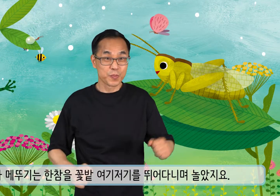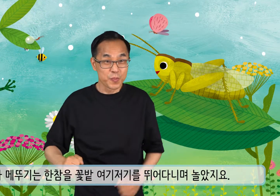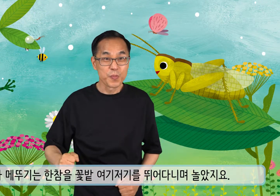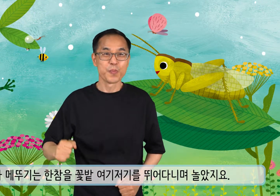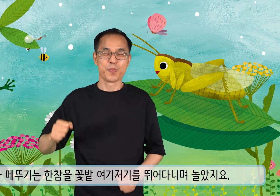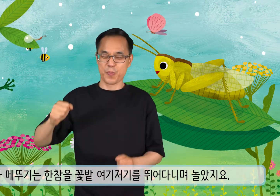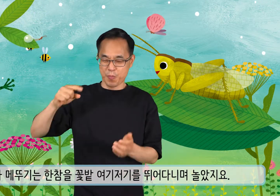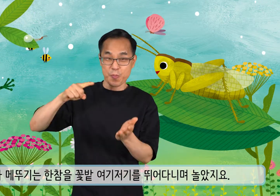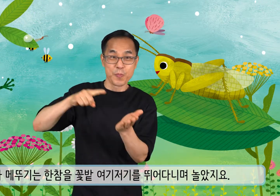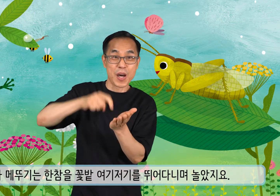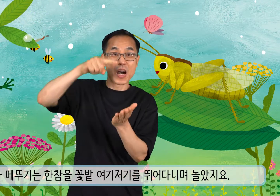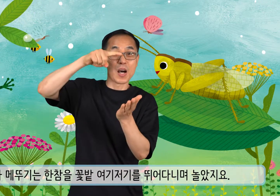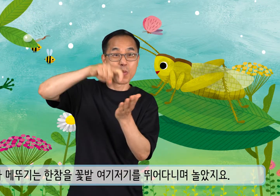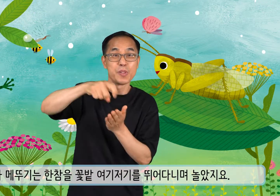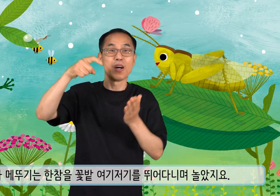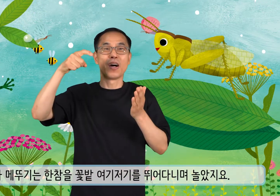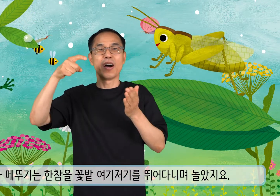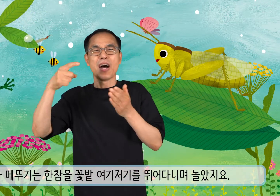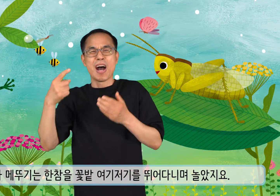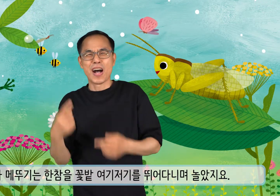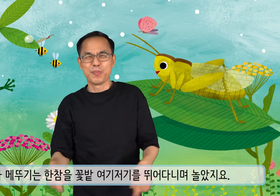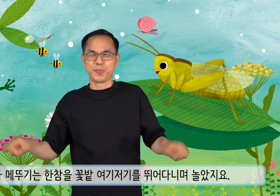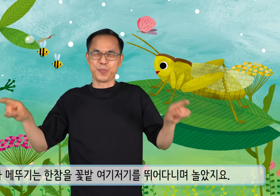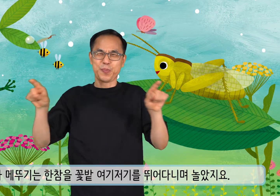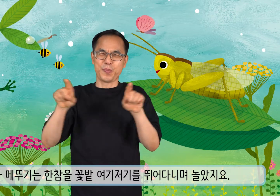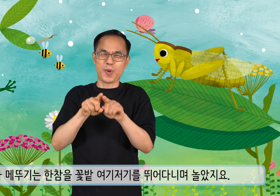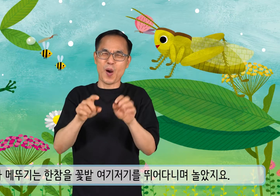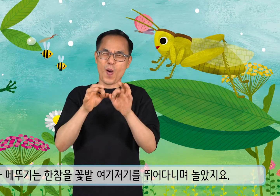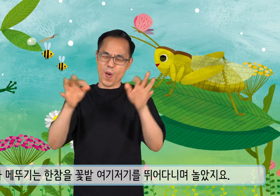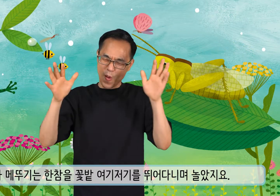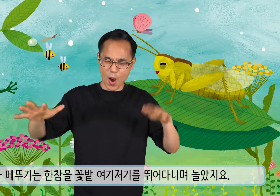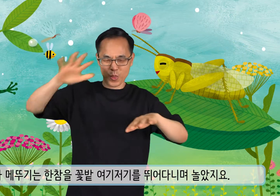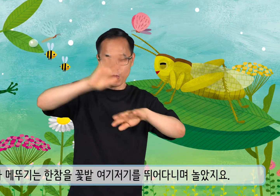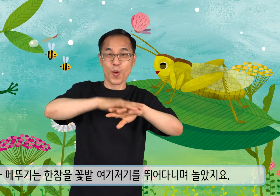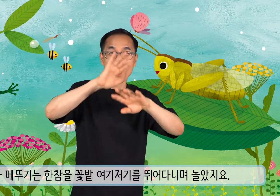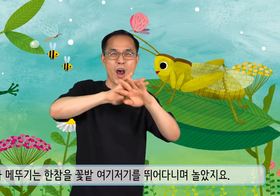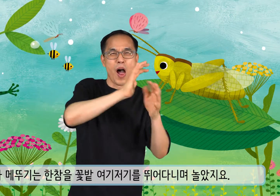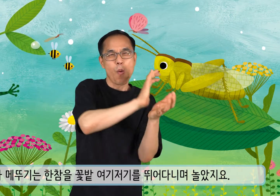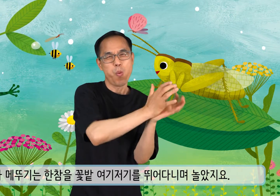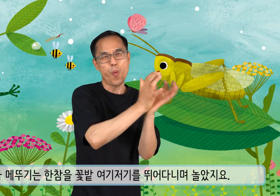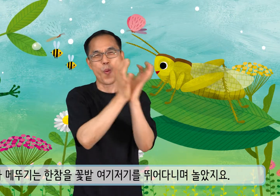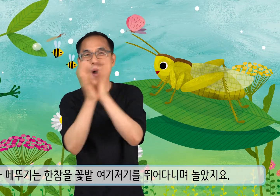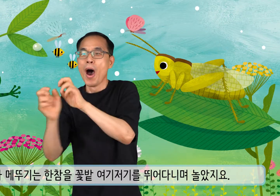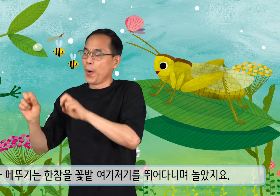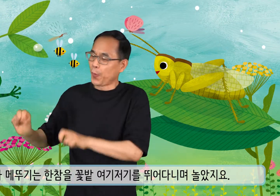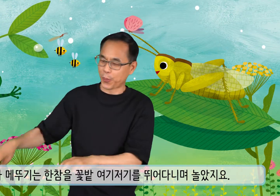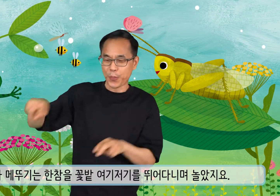참개구리와 메뚜기는 한참을 꽃밭 여기저기를 뛰어다니며 놀았지요.